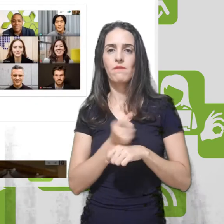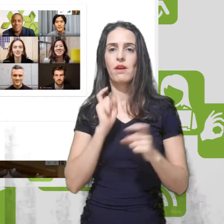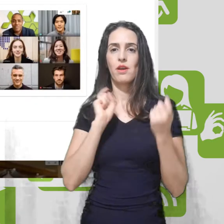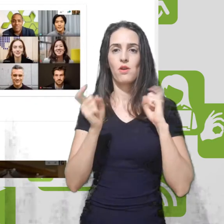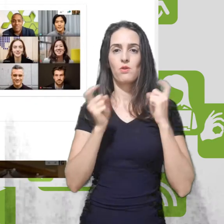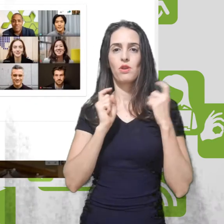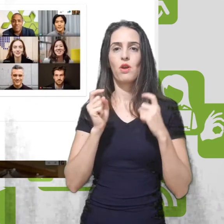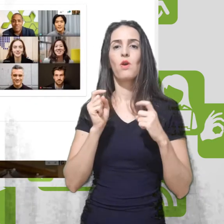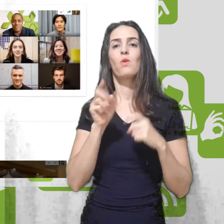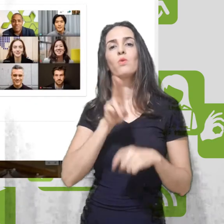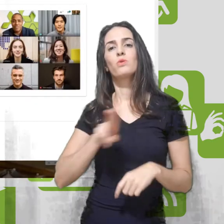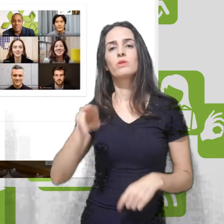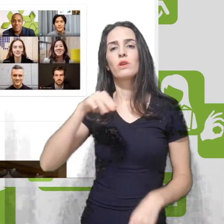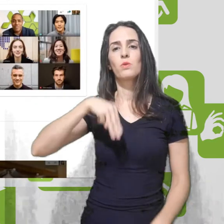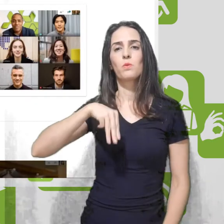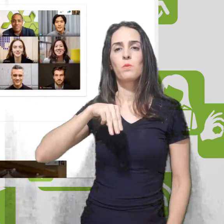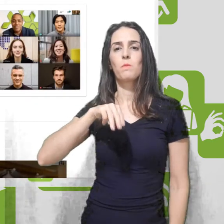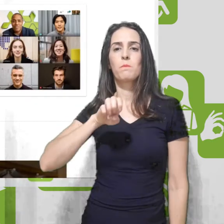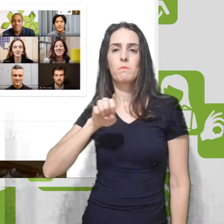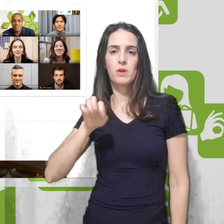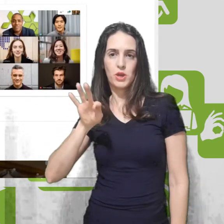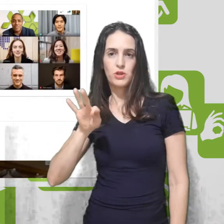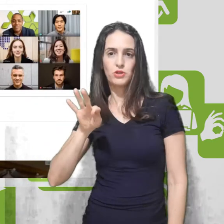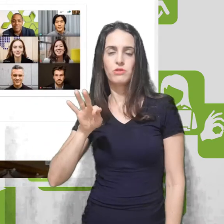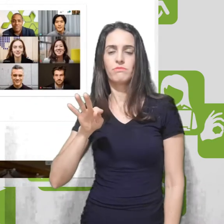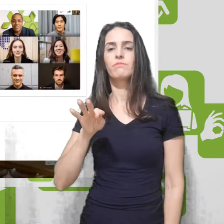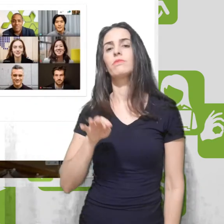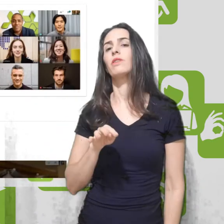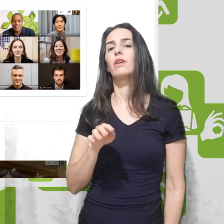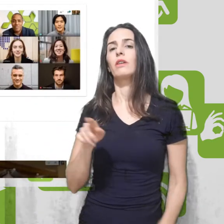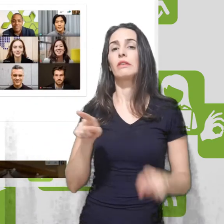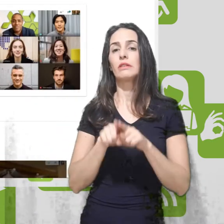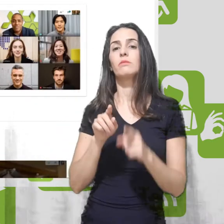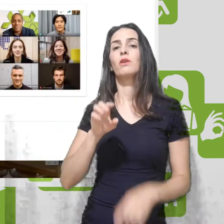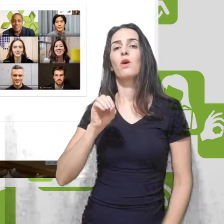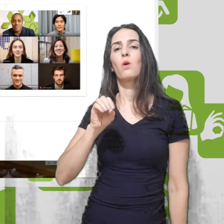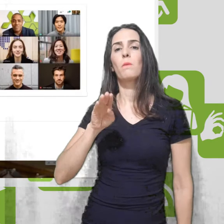Meet usando o OBS Studio, que é um software gratuito e fácil de usar.